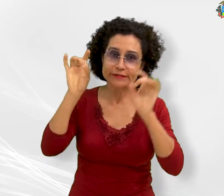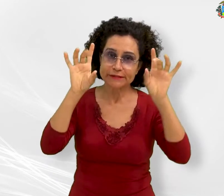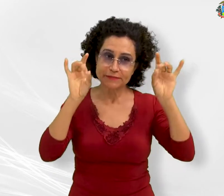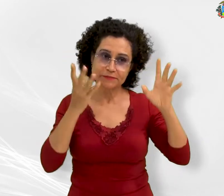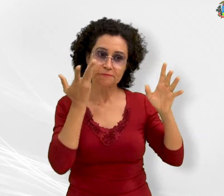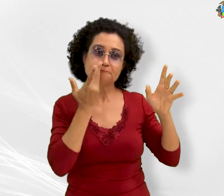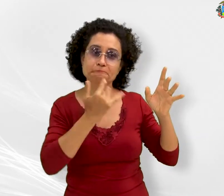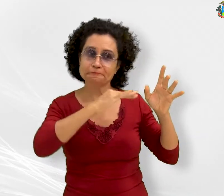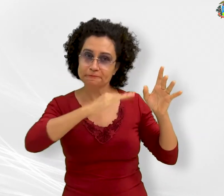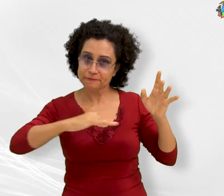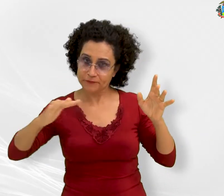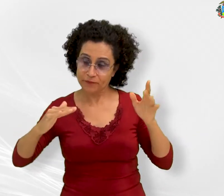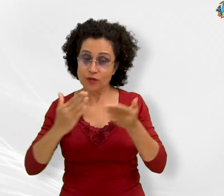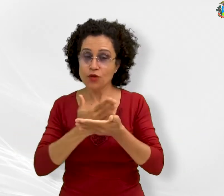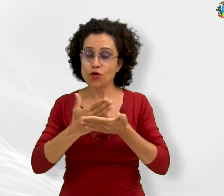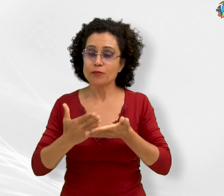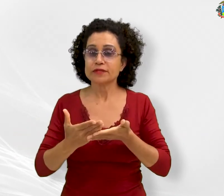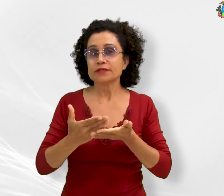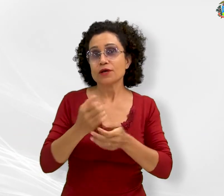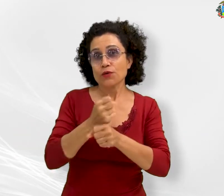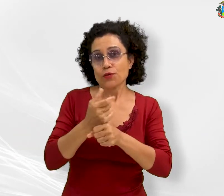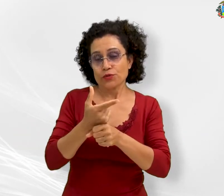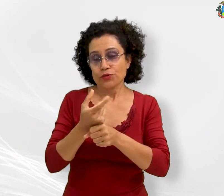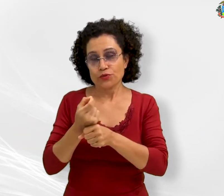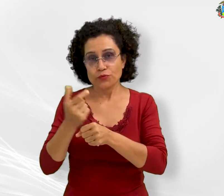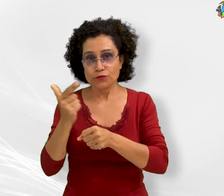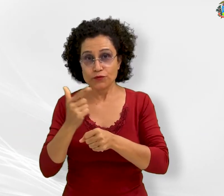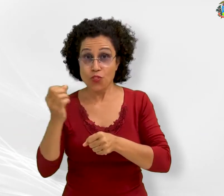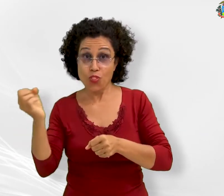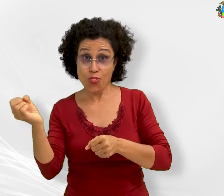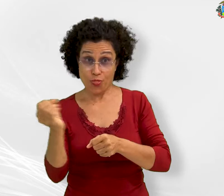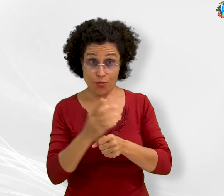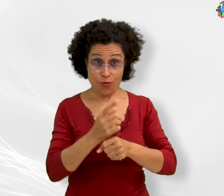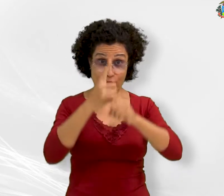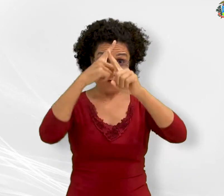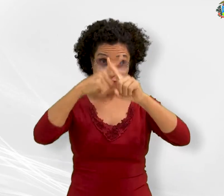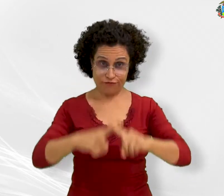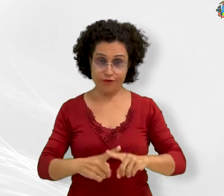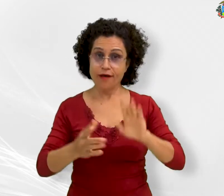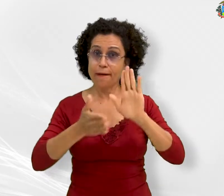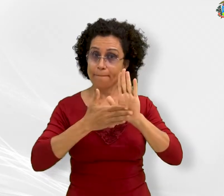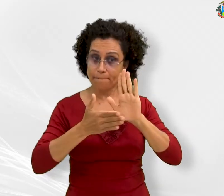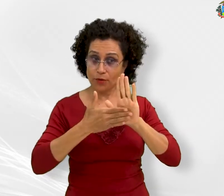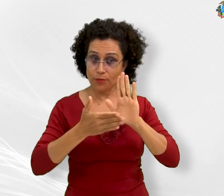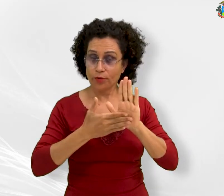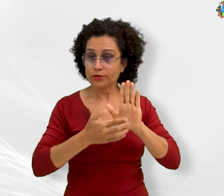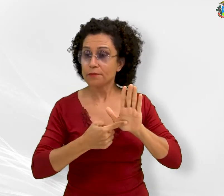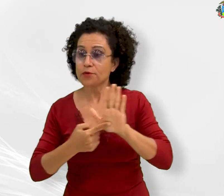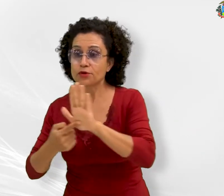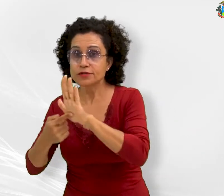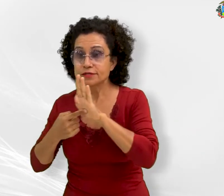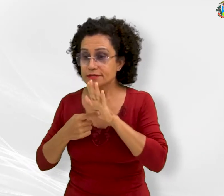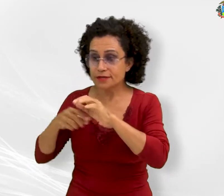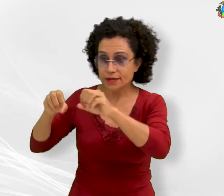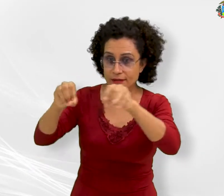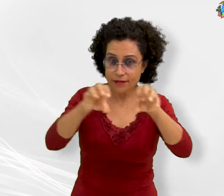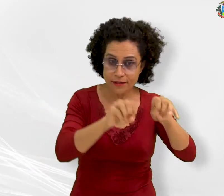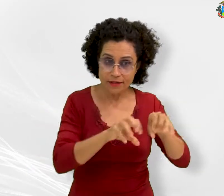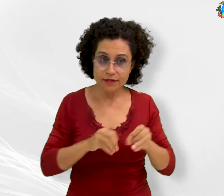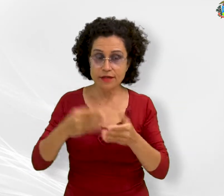Criança e do Adolescente, iniciará 2022 com novos desafios. A proposta é levar para as unidades de ensino de todo